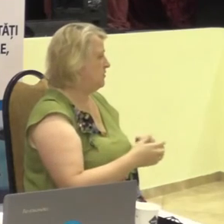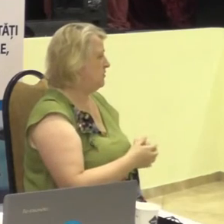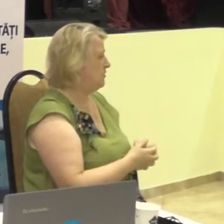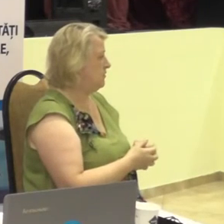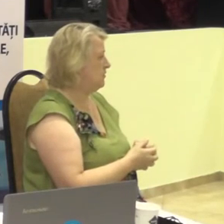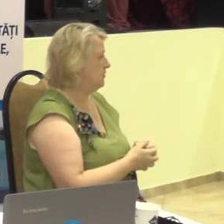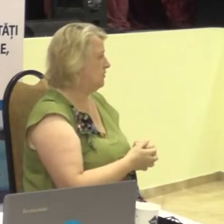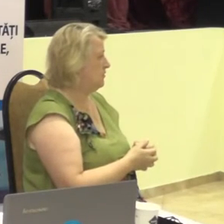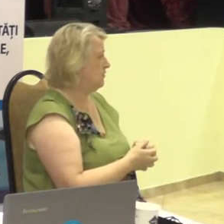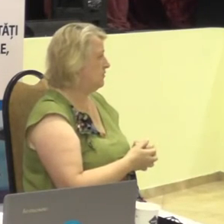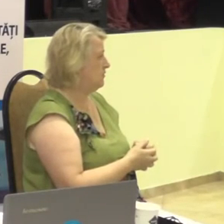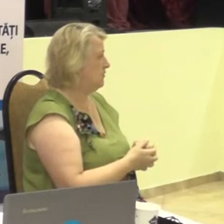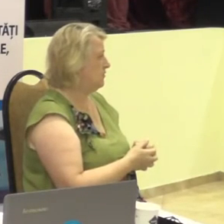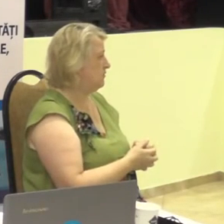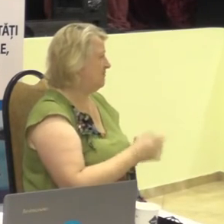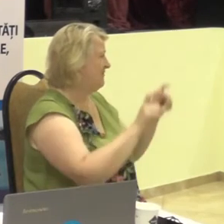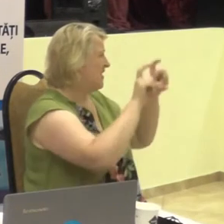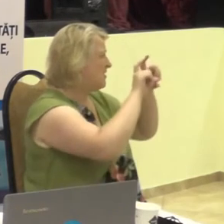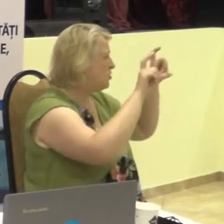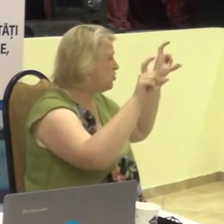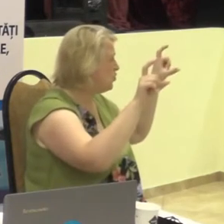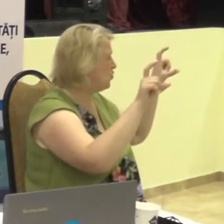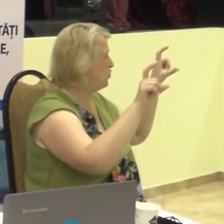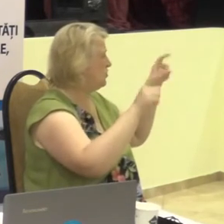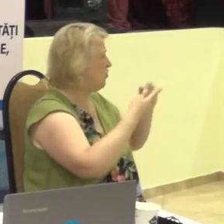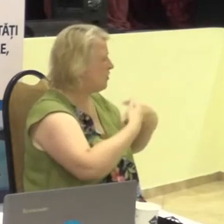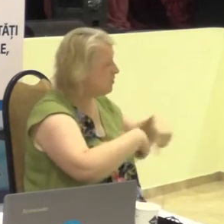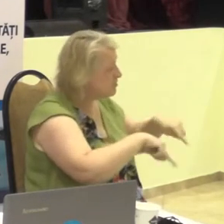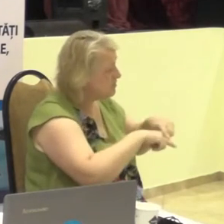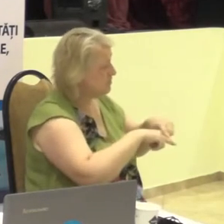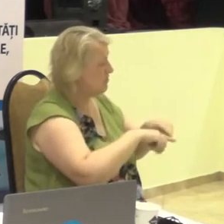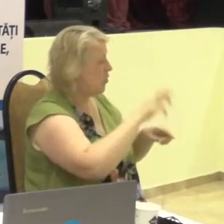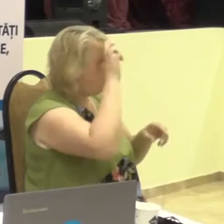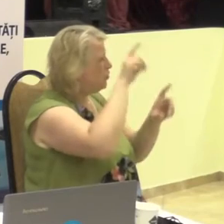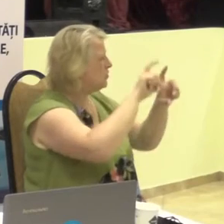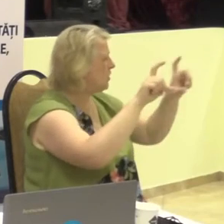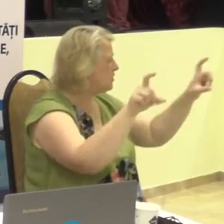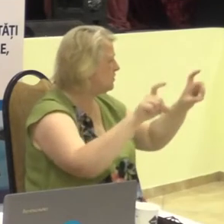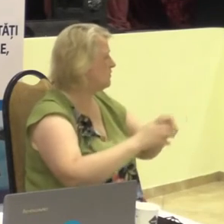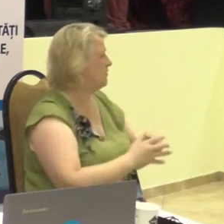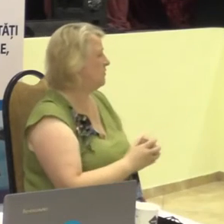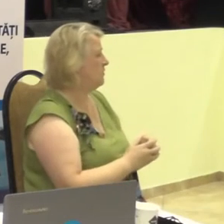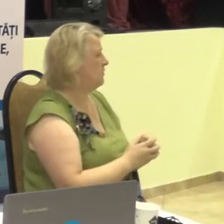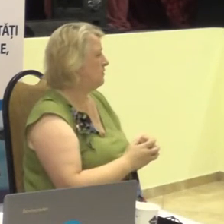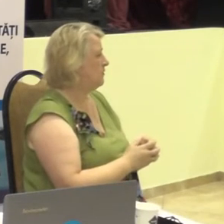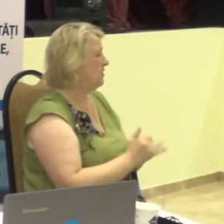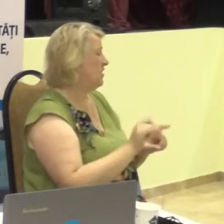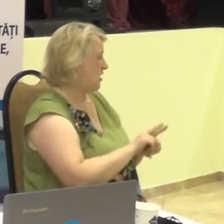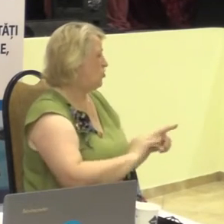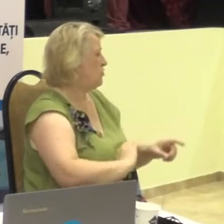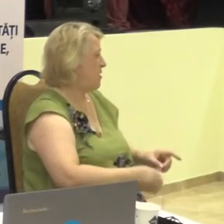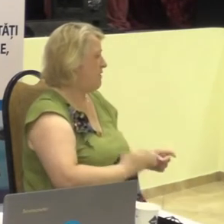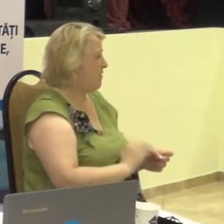instituții de stat și private.